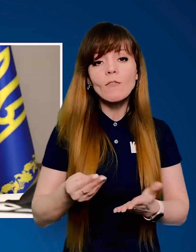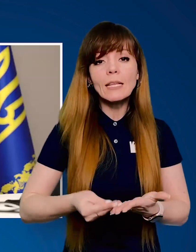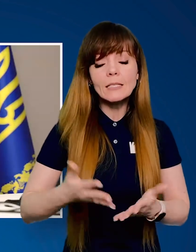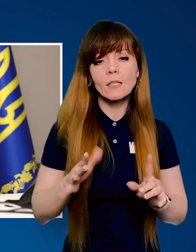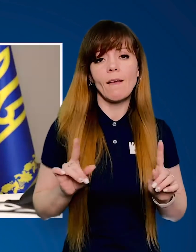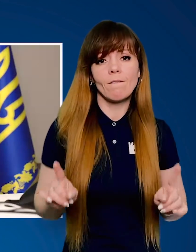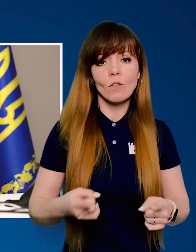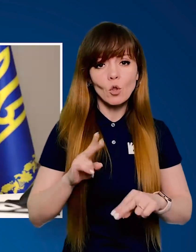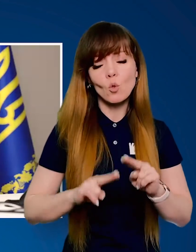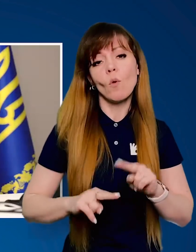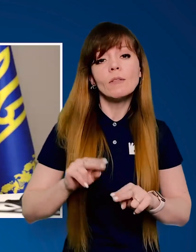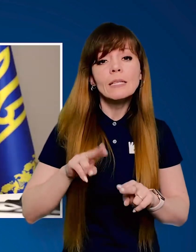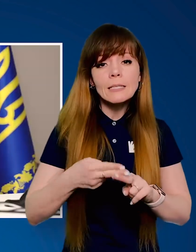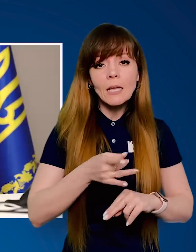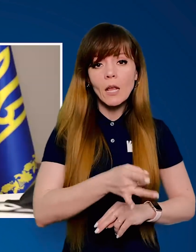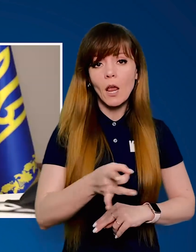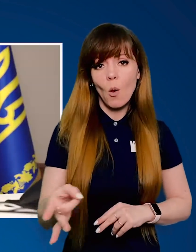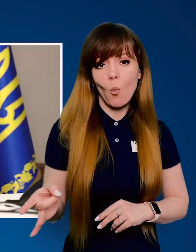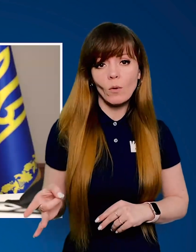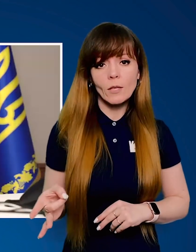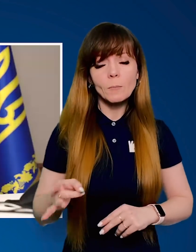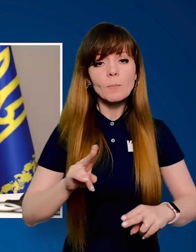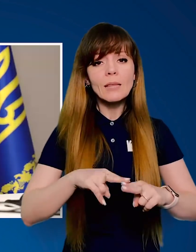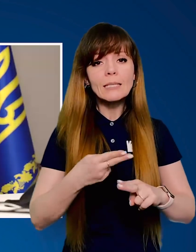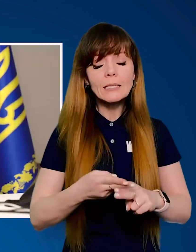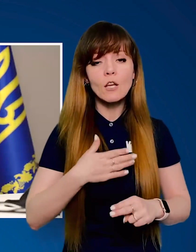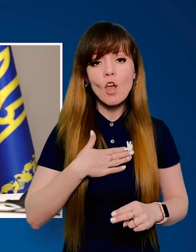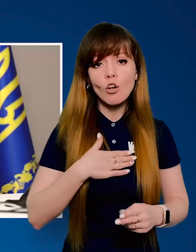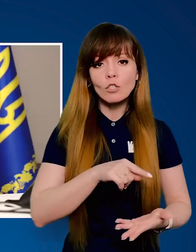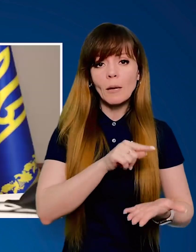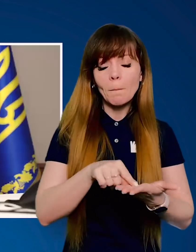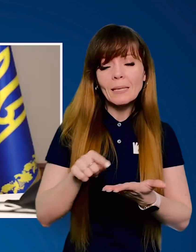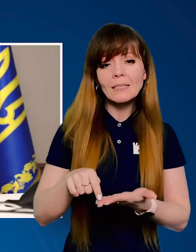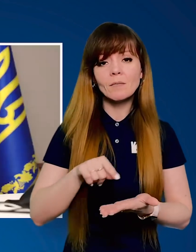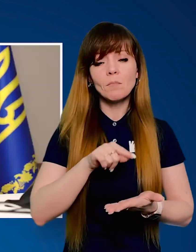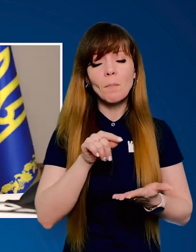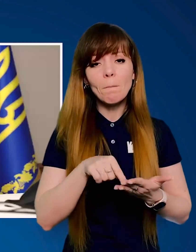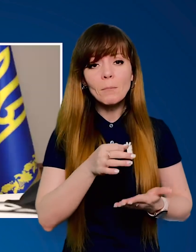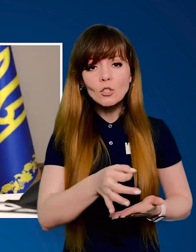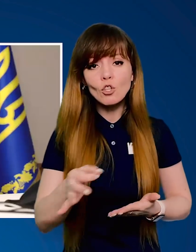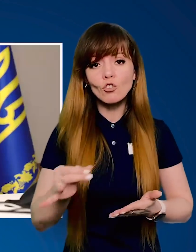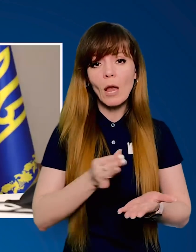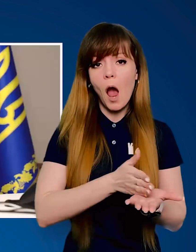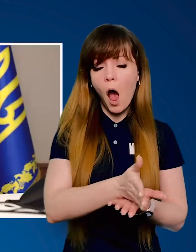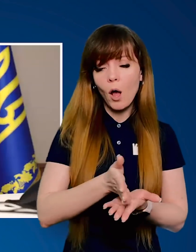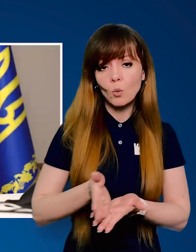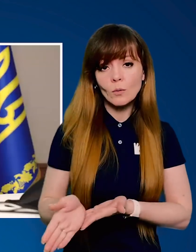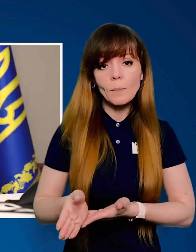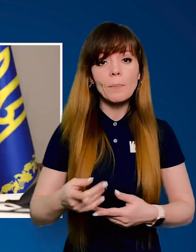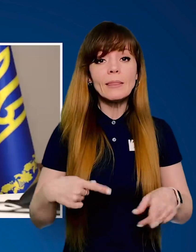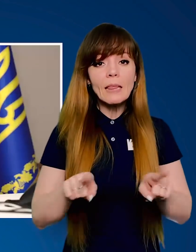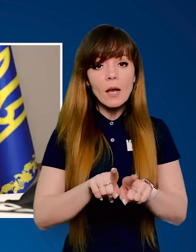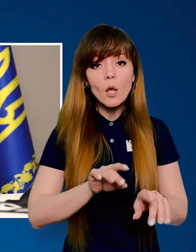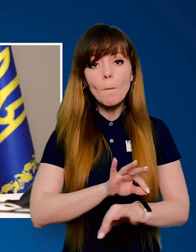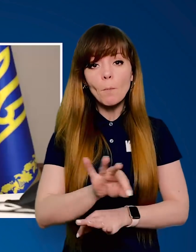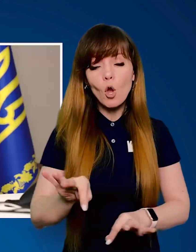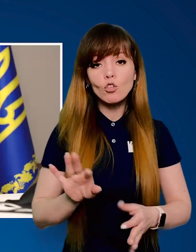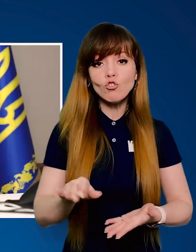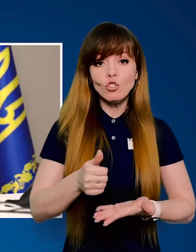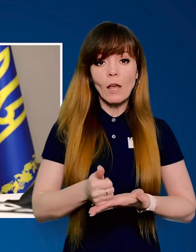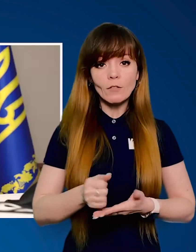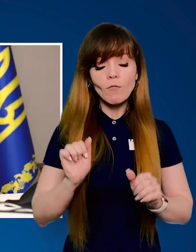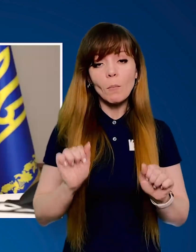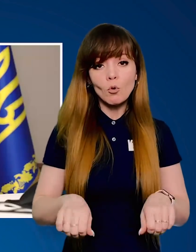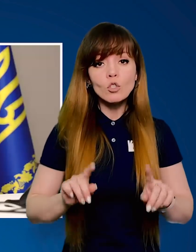повноцінне відновлення цих регіонів, цих наших міст, містечок і галузей. Такий